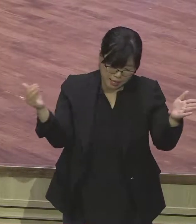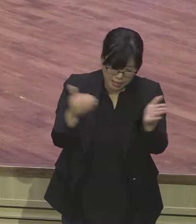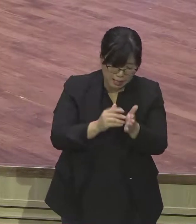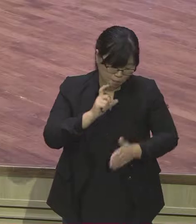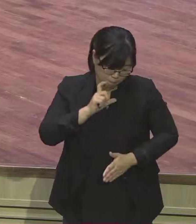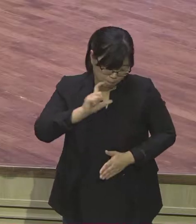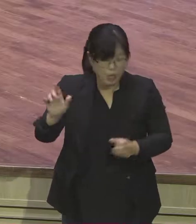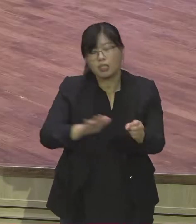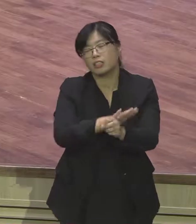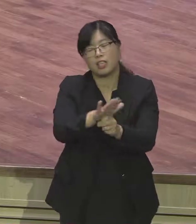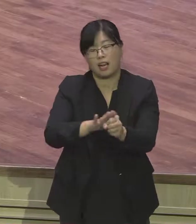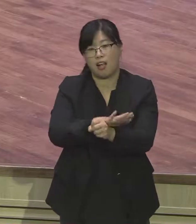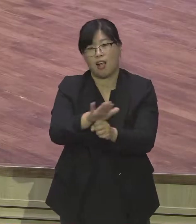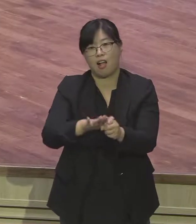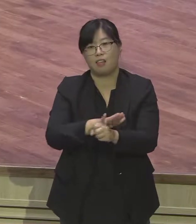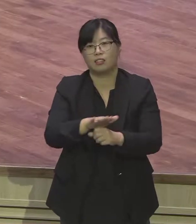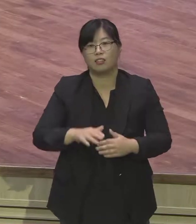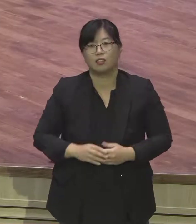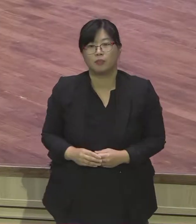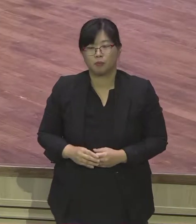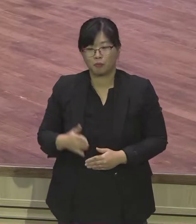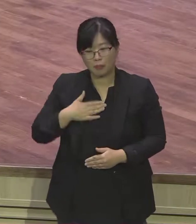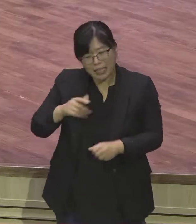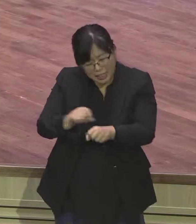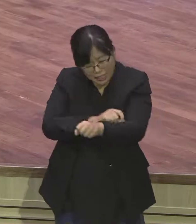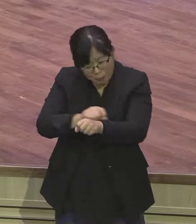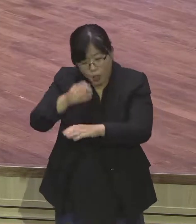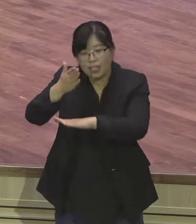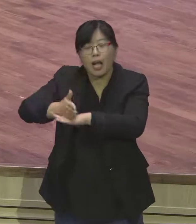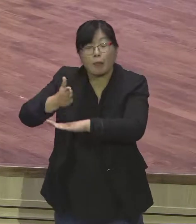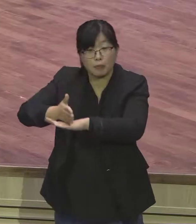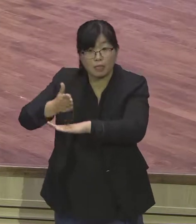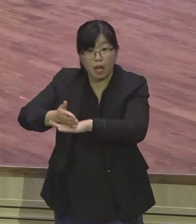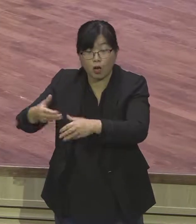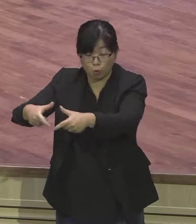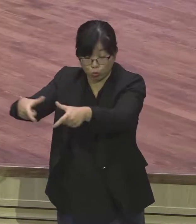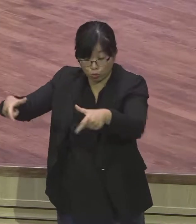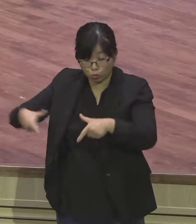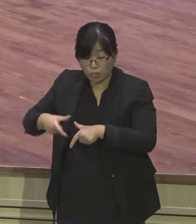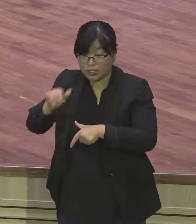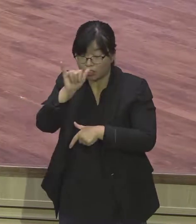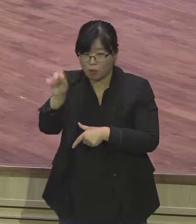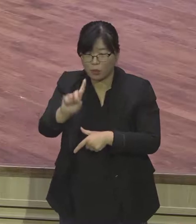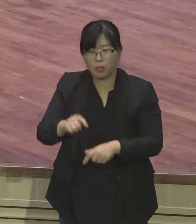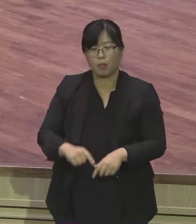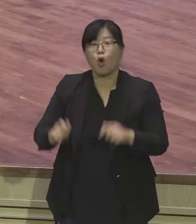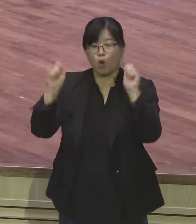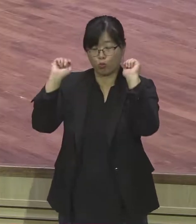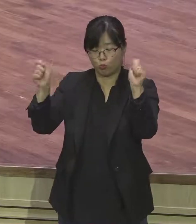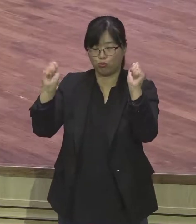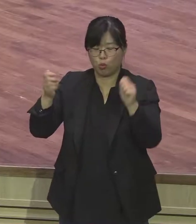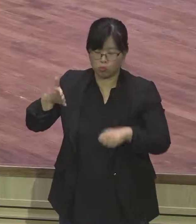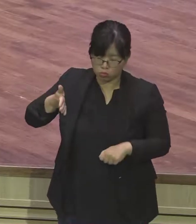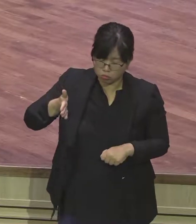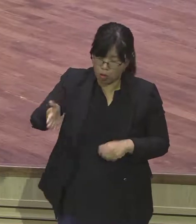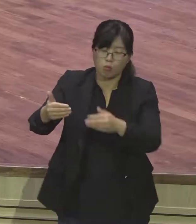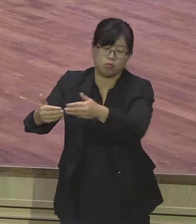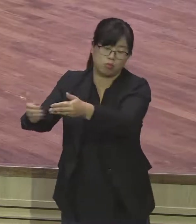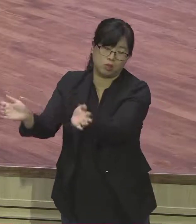이거 오게 내가 감사하지요 자랑하면 어디가 우리 무속인들이 대단하다고 그냥 이번 주에도 무속